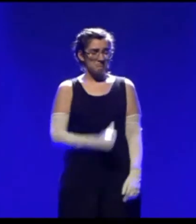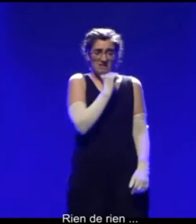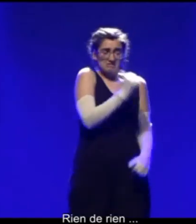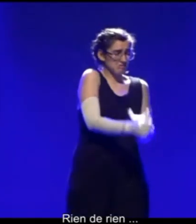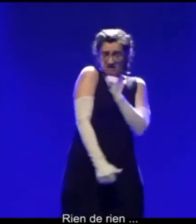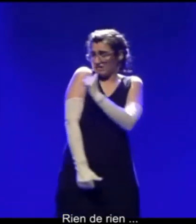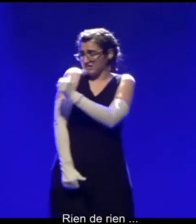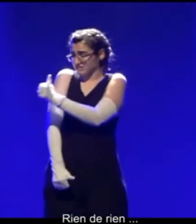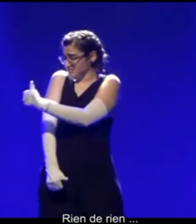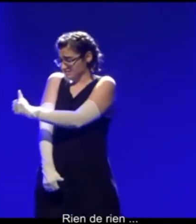rien de rien,